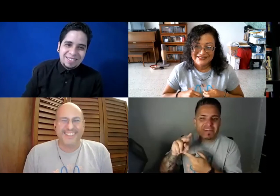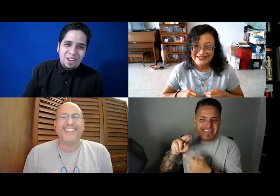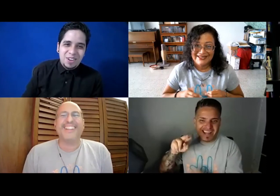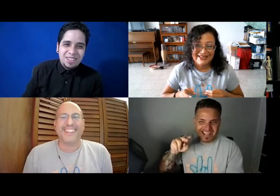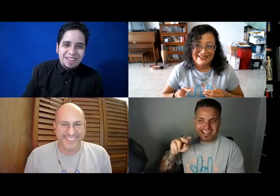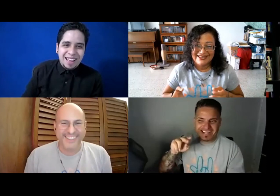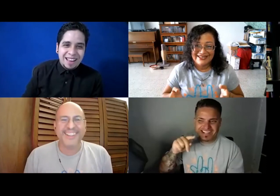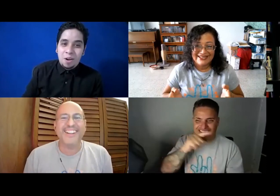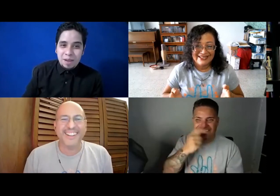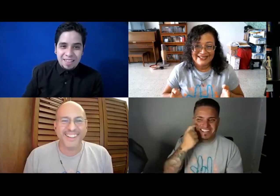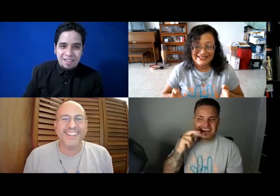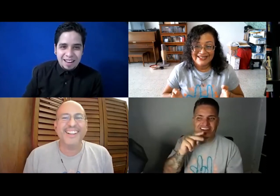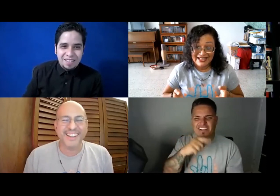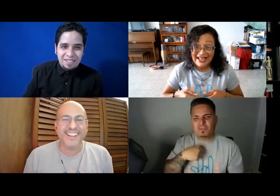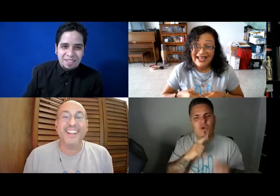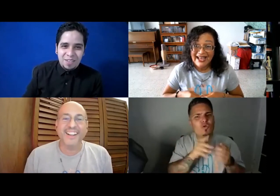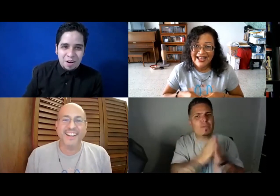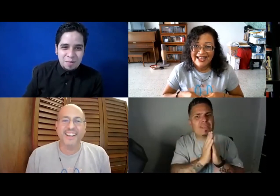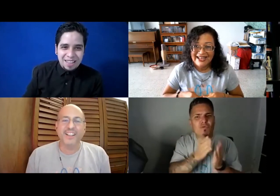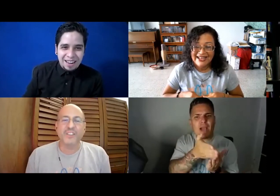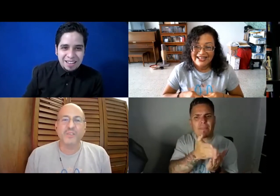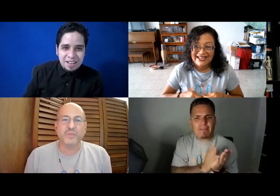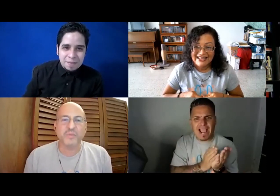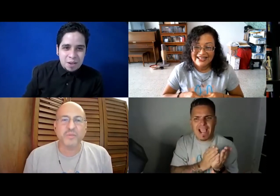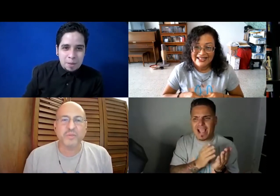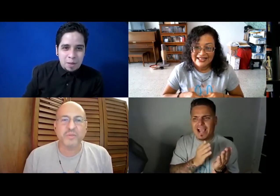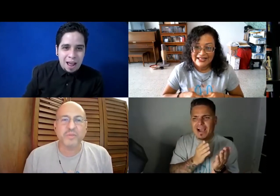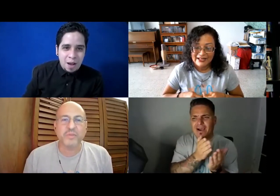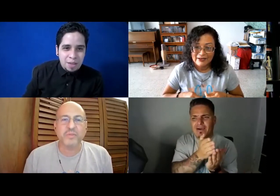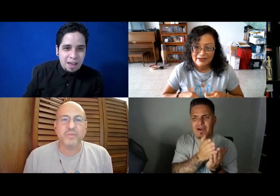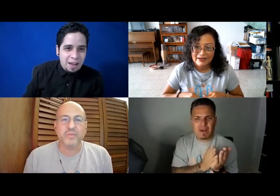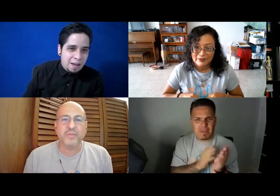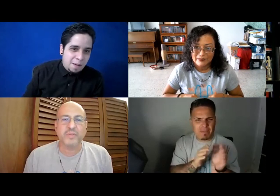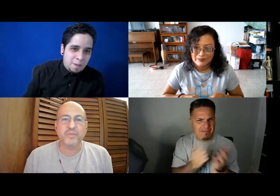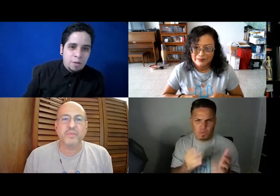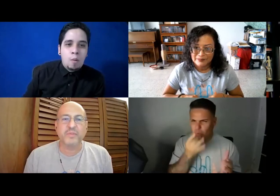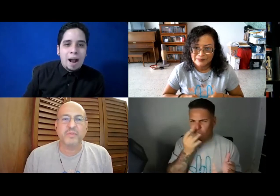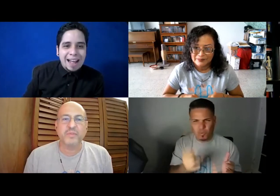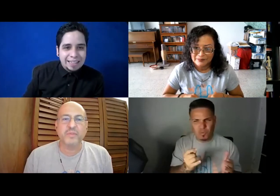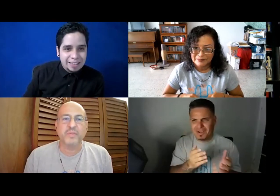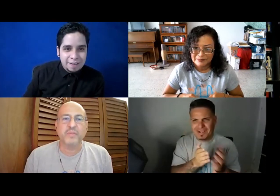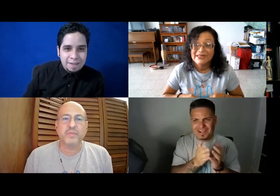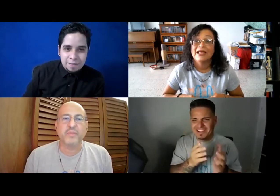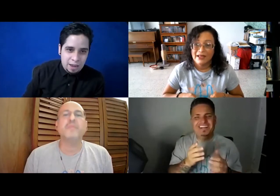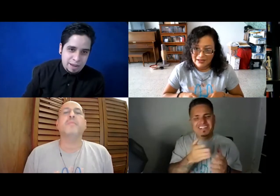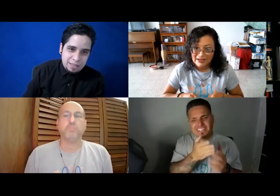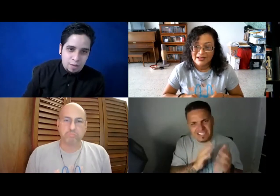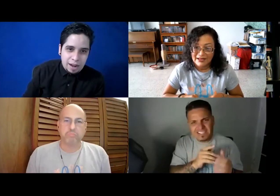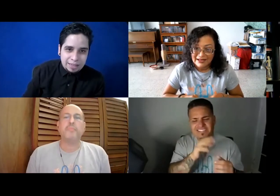Yo no, ¿verdad? En Río Piedra, ¿verdad? Cuando voy a Río Piedra y yo pido, ¿verdad? Un aguacate, que a me encanta el aguacate.